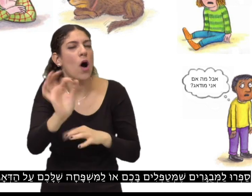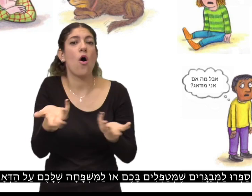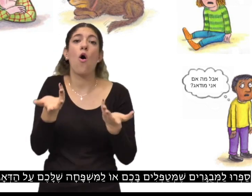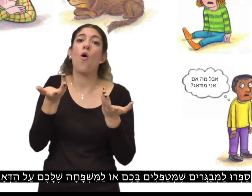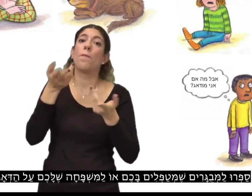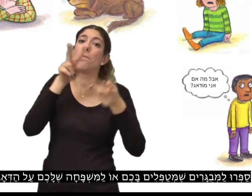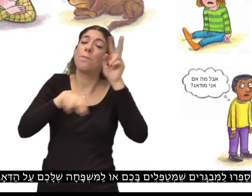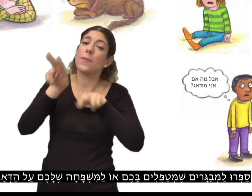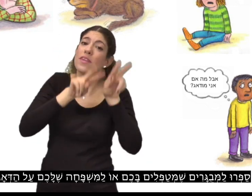הדאגות שלכם.